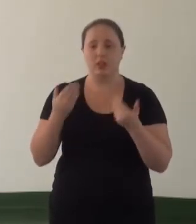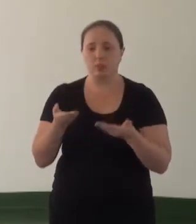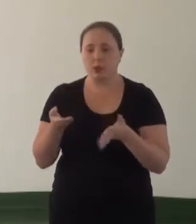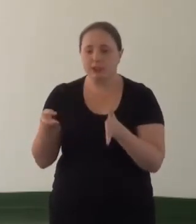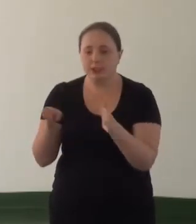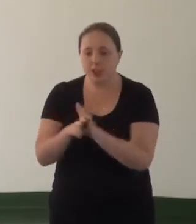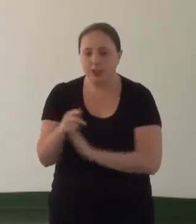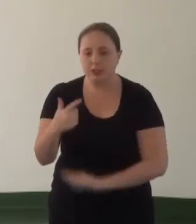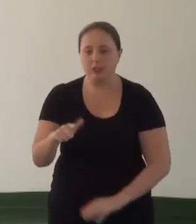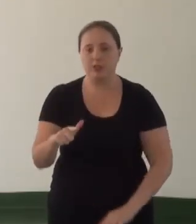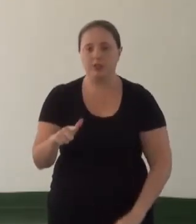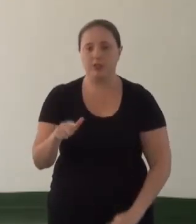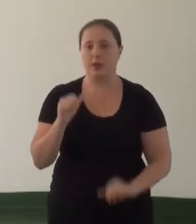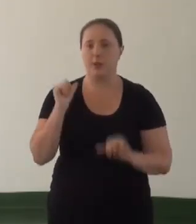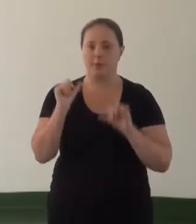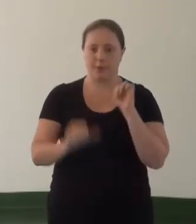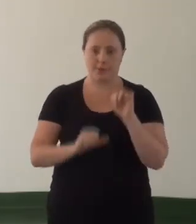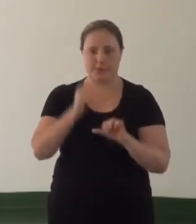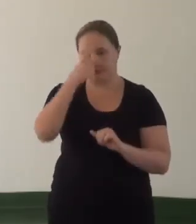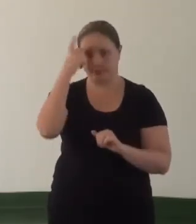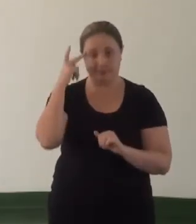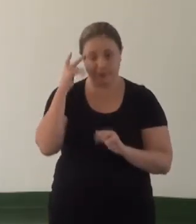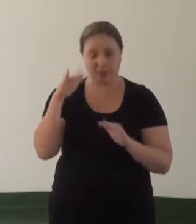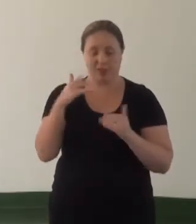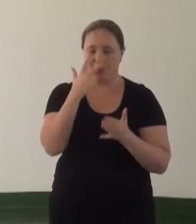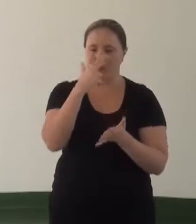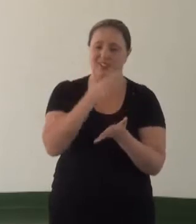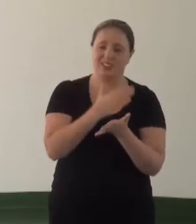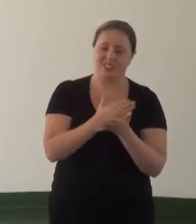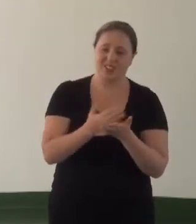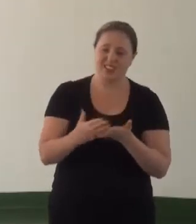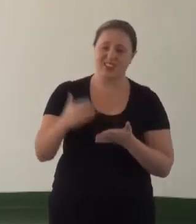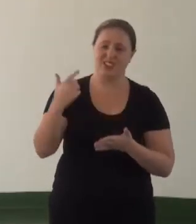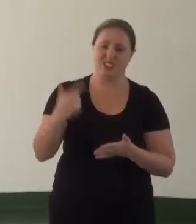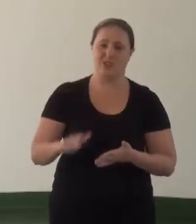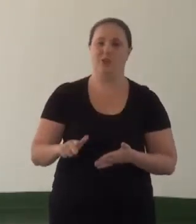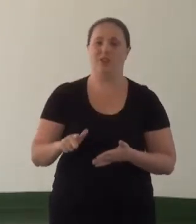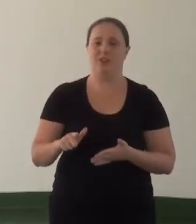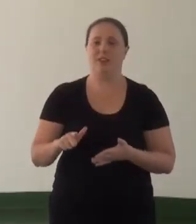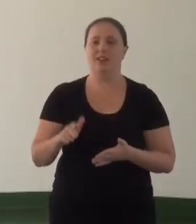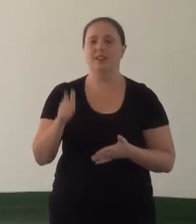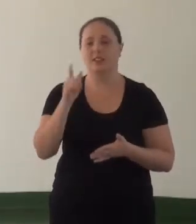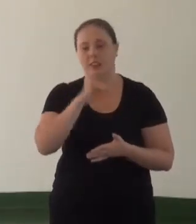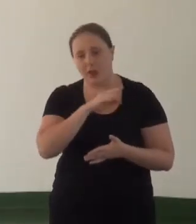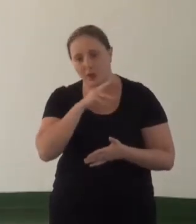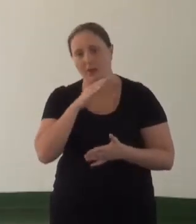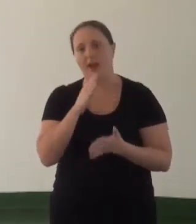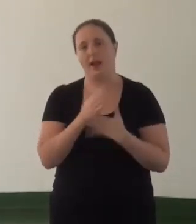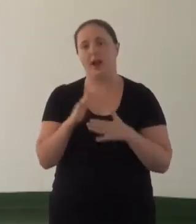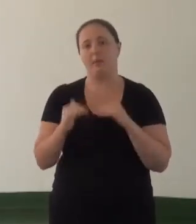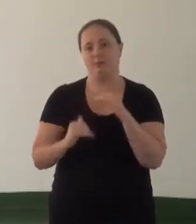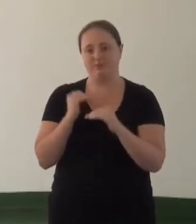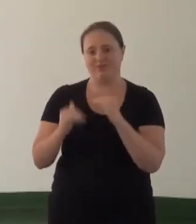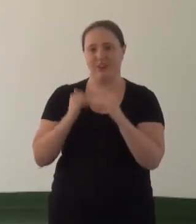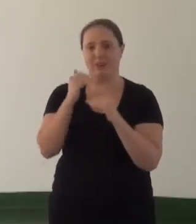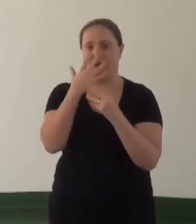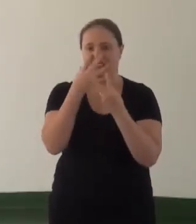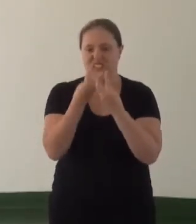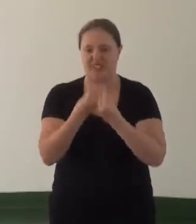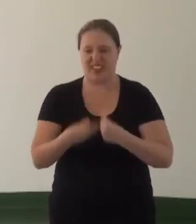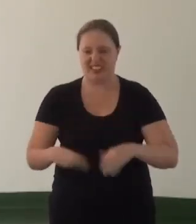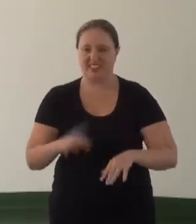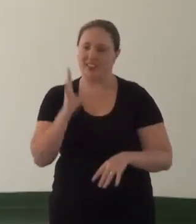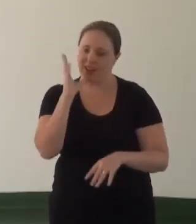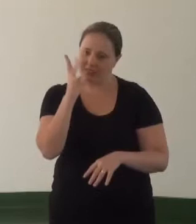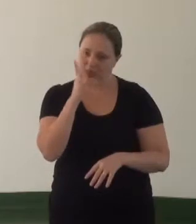quando ela chega lá, é uma outra pessoa que está lá e tem que ser construído tudo novamente e acaba esse processo sendo prorrogando